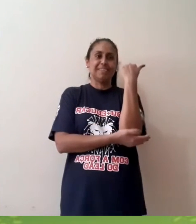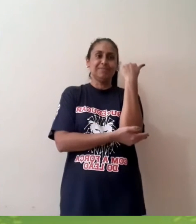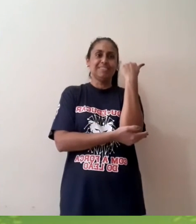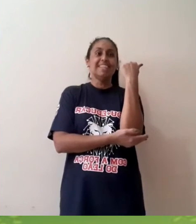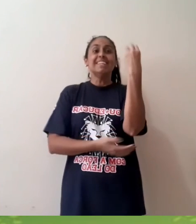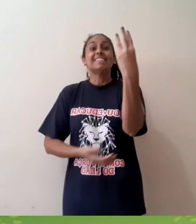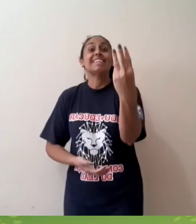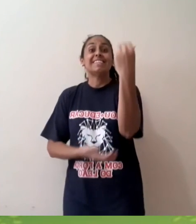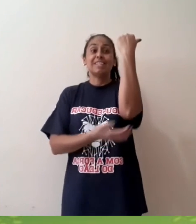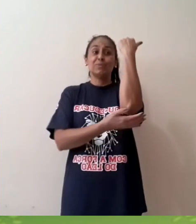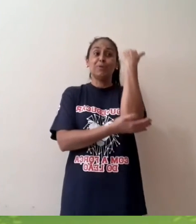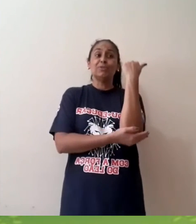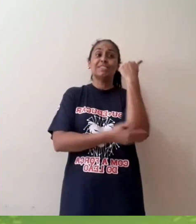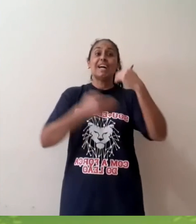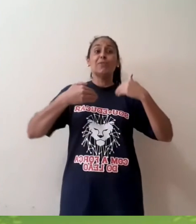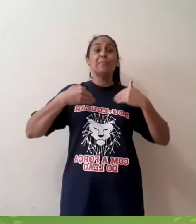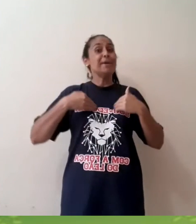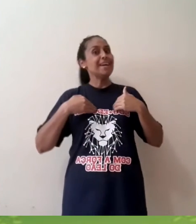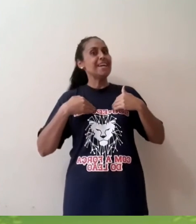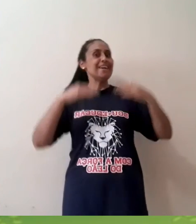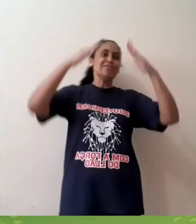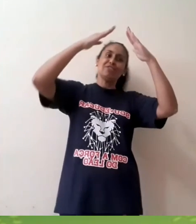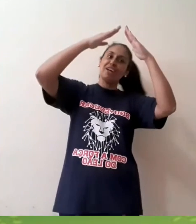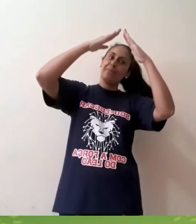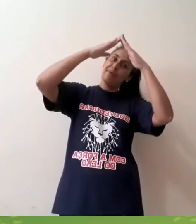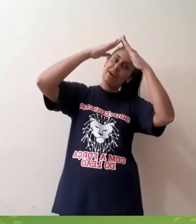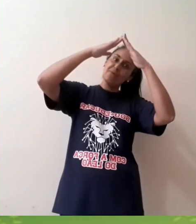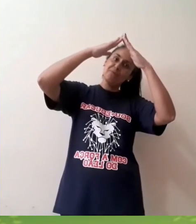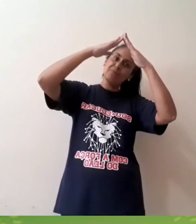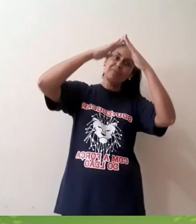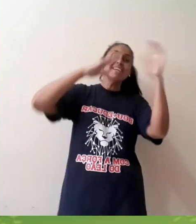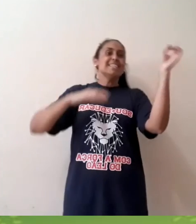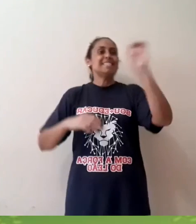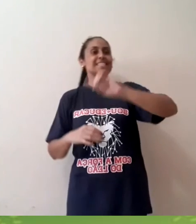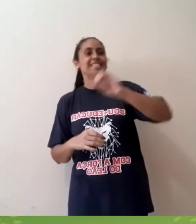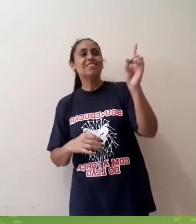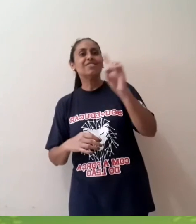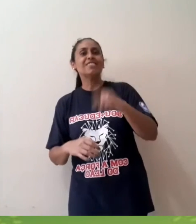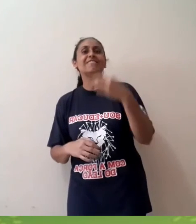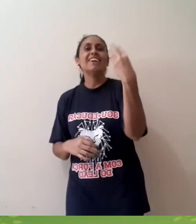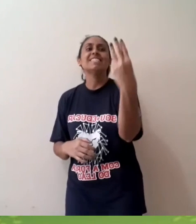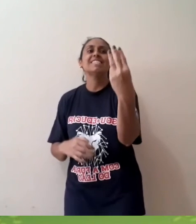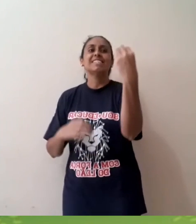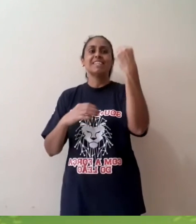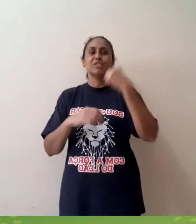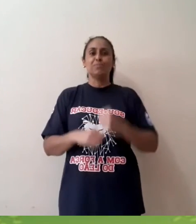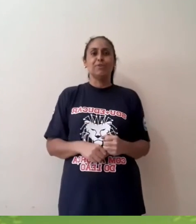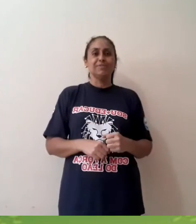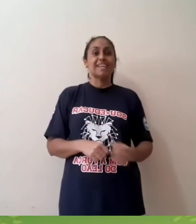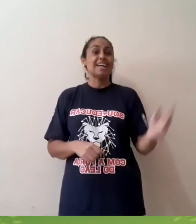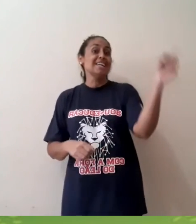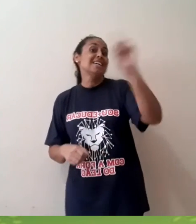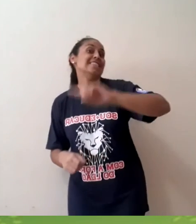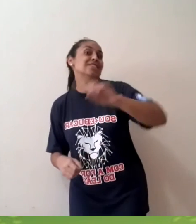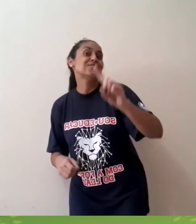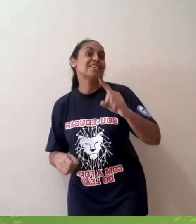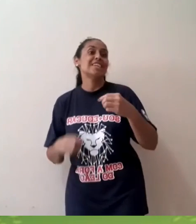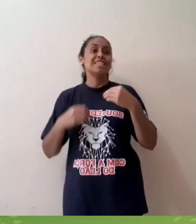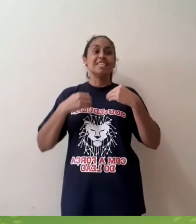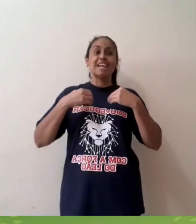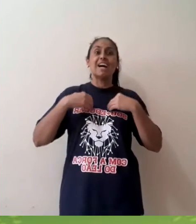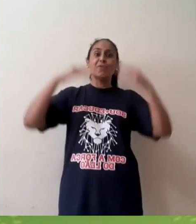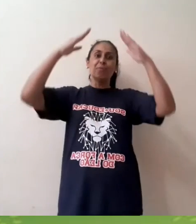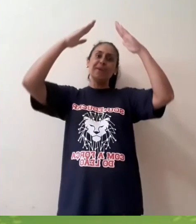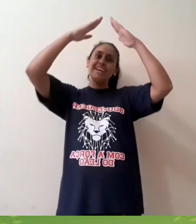pontas. Tem três pontas, o meu chapéu. Se não tivesse três pontas, não